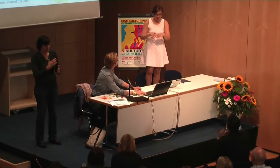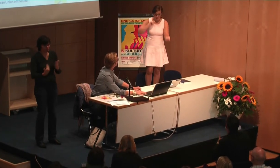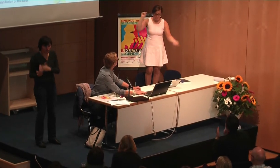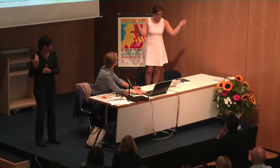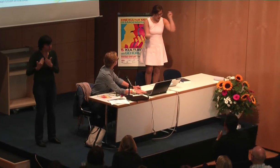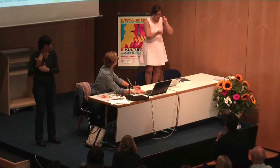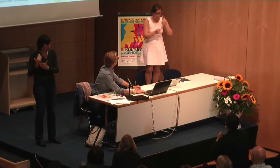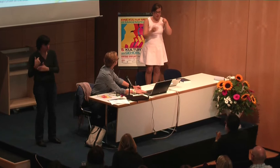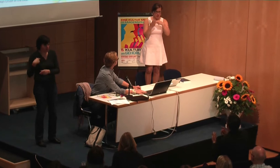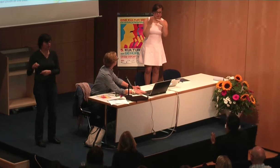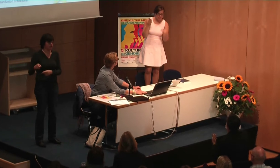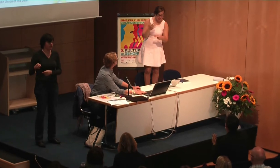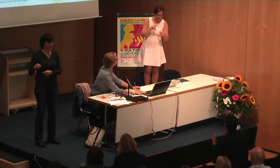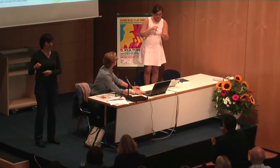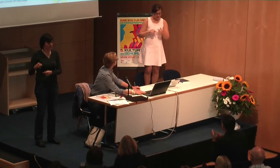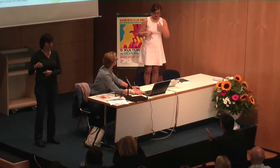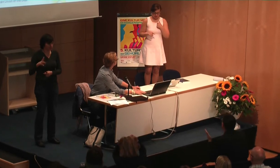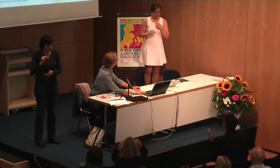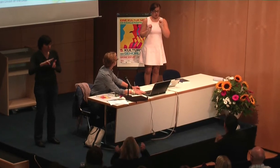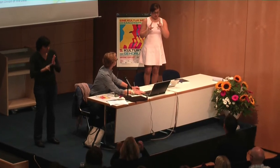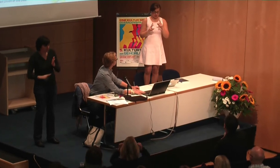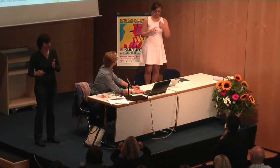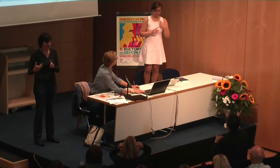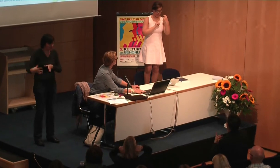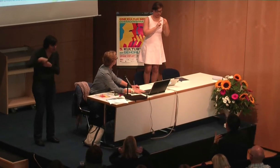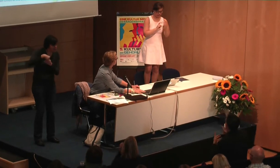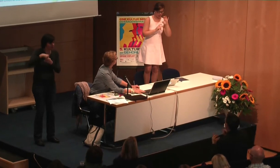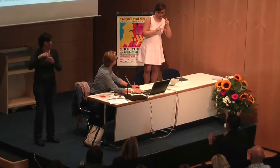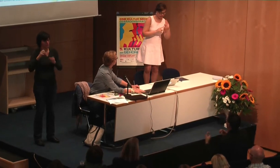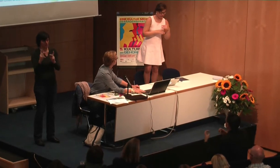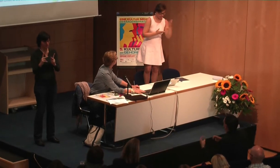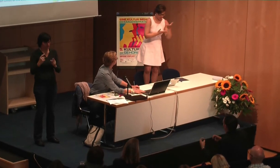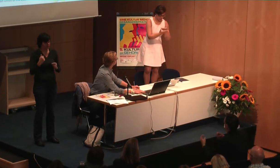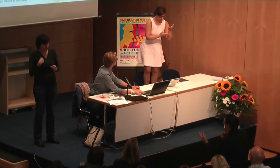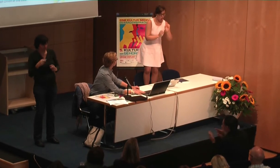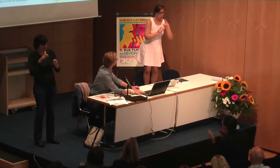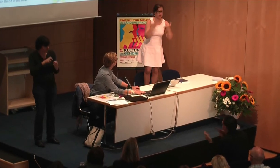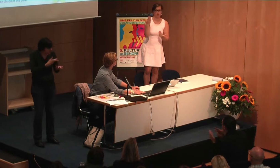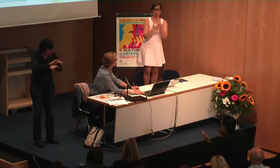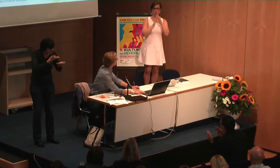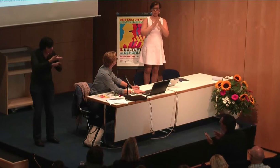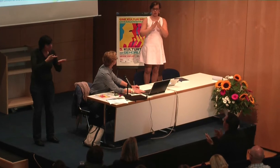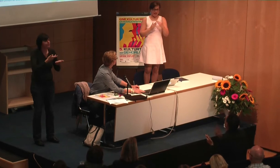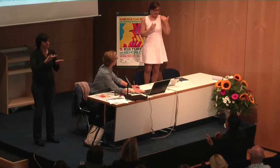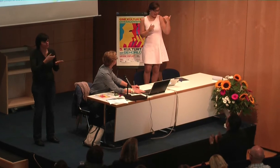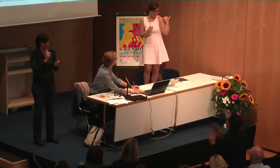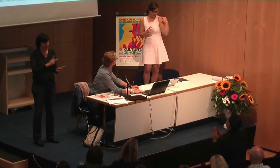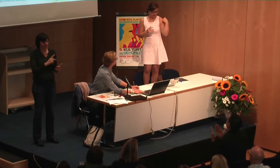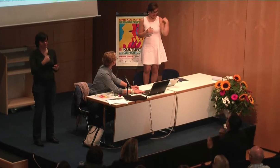Europa haben. Und es hat sich aber jetzt durch die UN-Konvention sehr viel geändert. Und wir haben uns beim EOD hingesetzt und ein